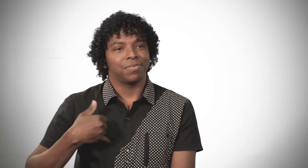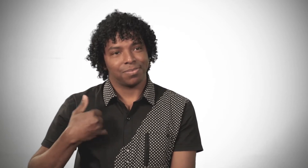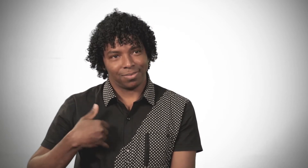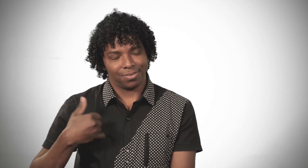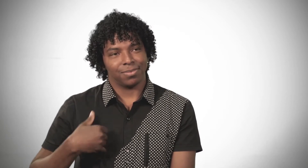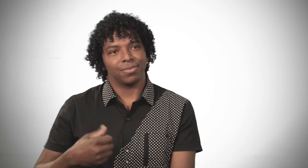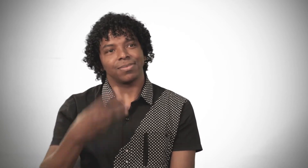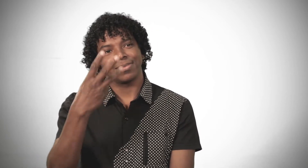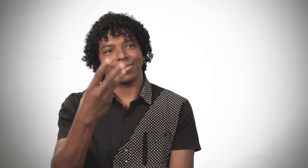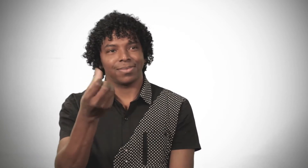Tenho 36 anos.